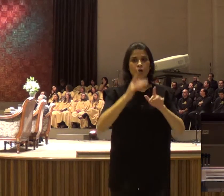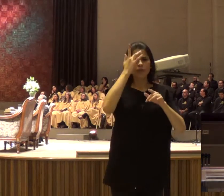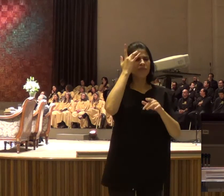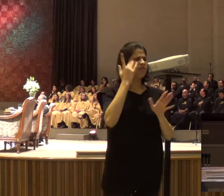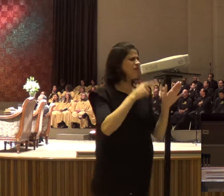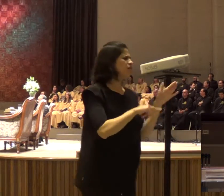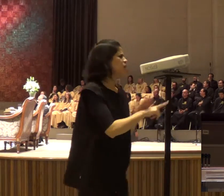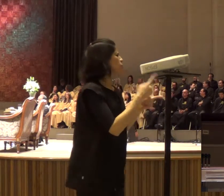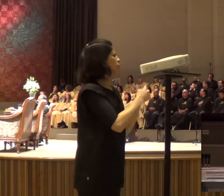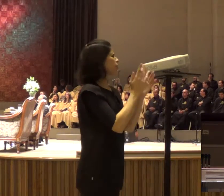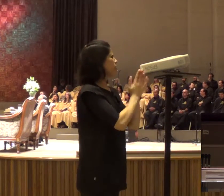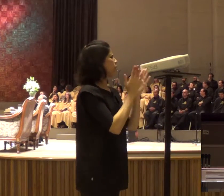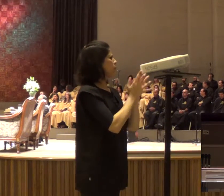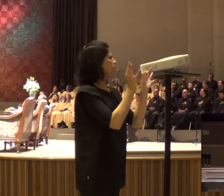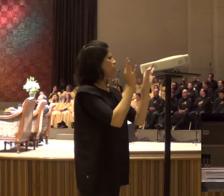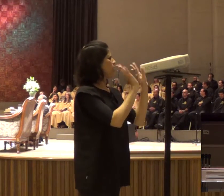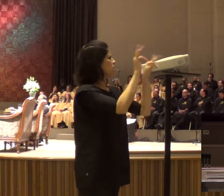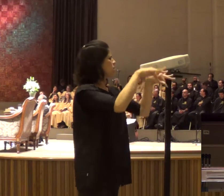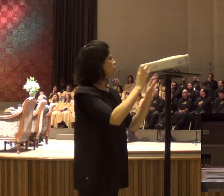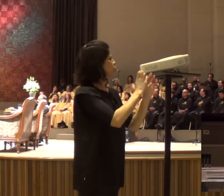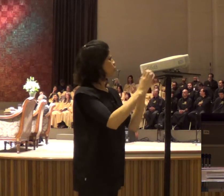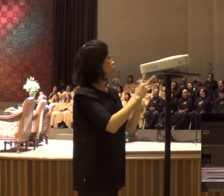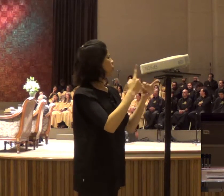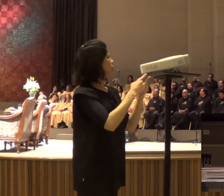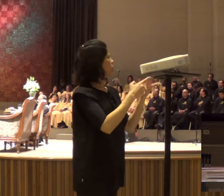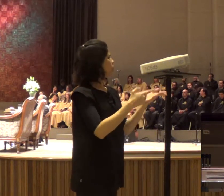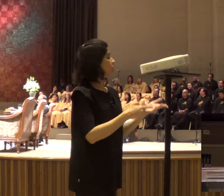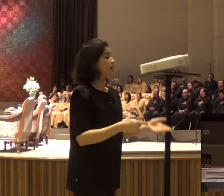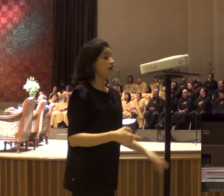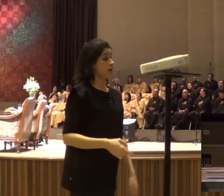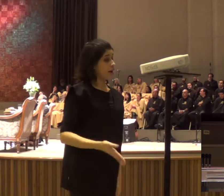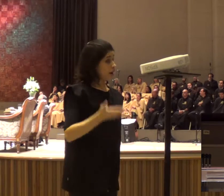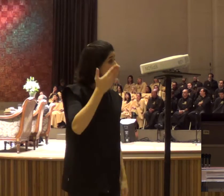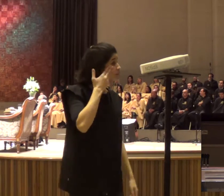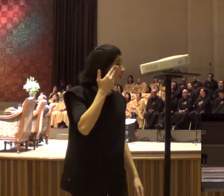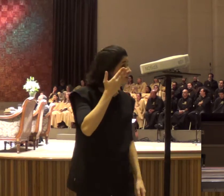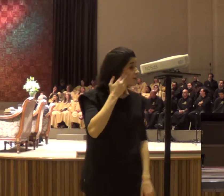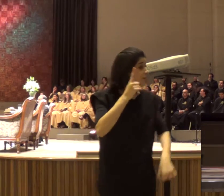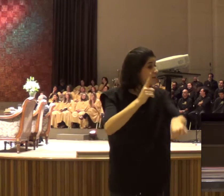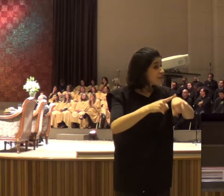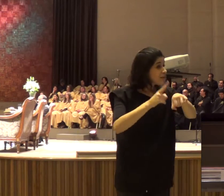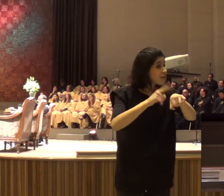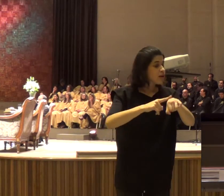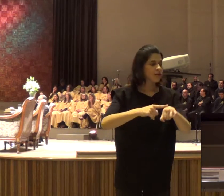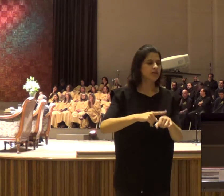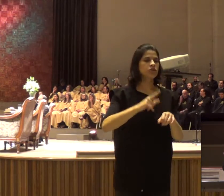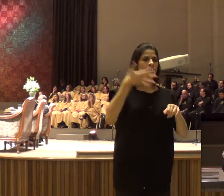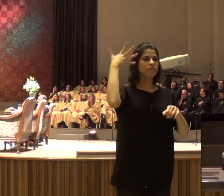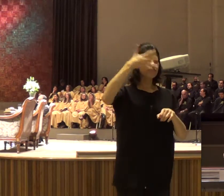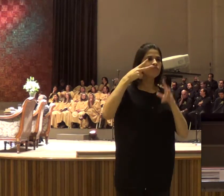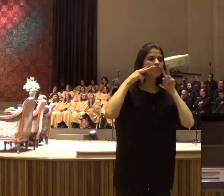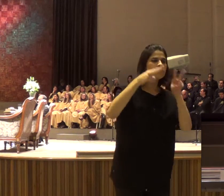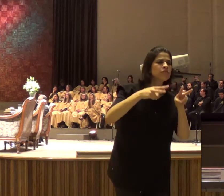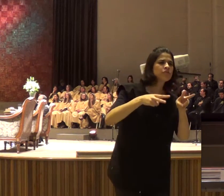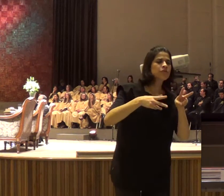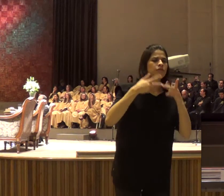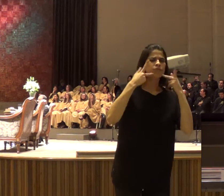por que pastor? Porque eu acho, que toda vez, que Deus fala, ao nosso coração, Ele é digno, de receber uma